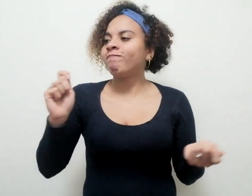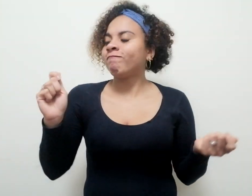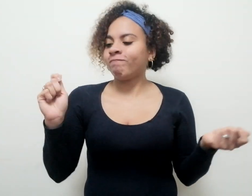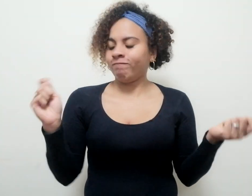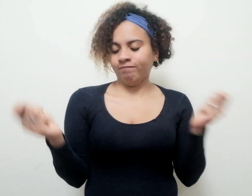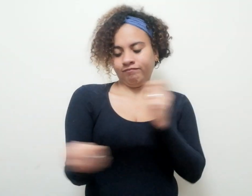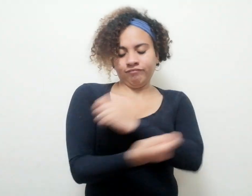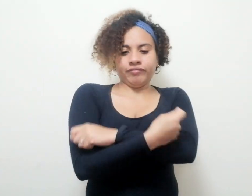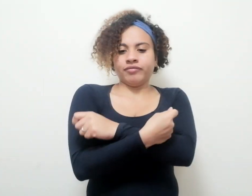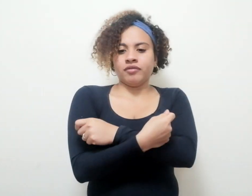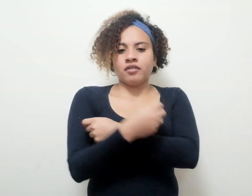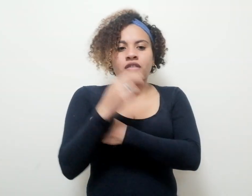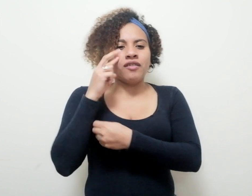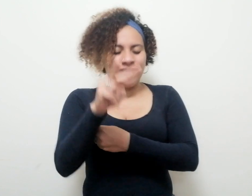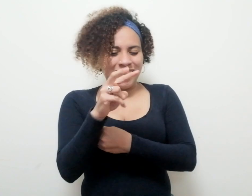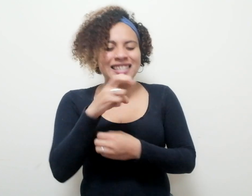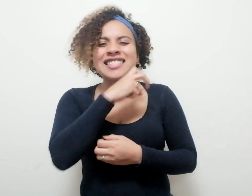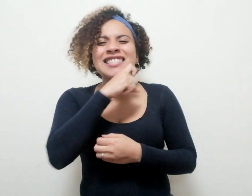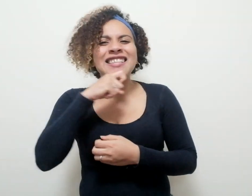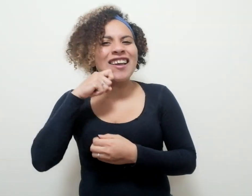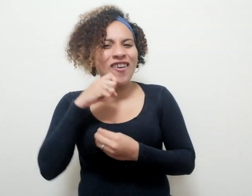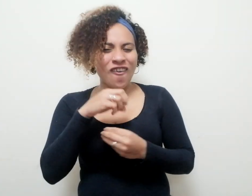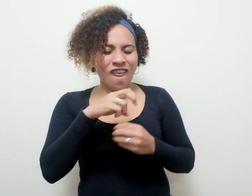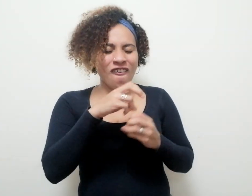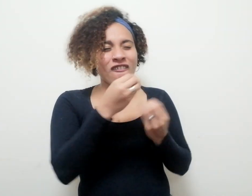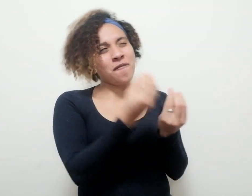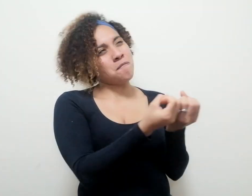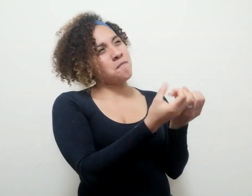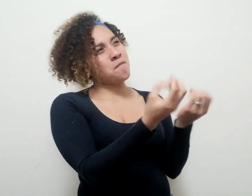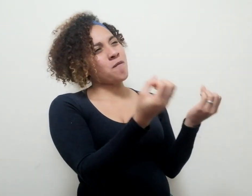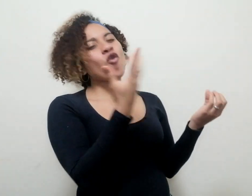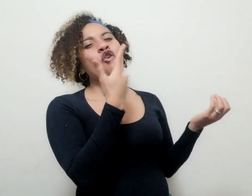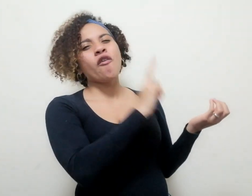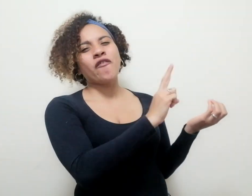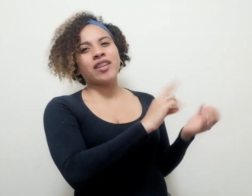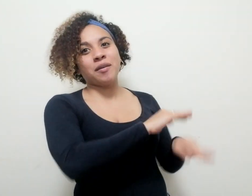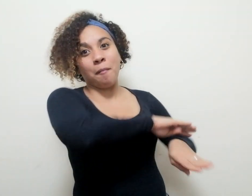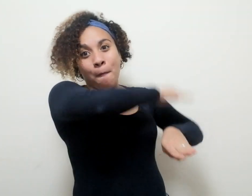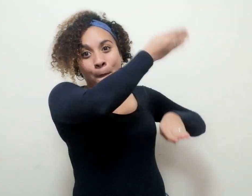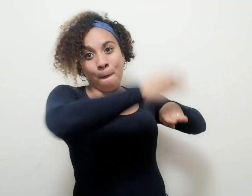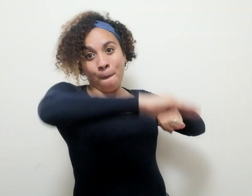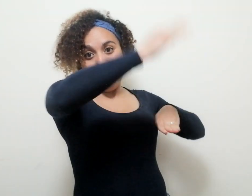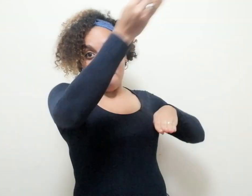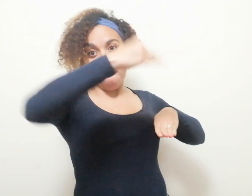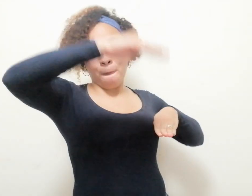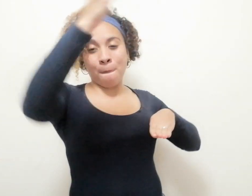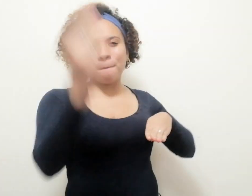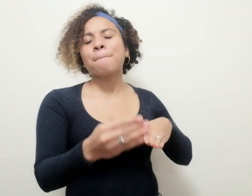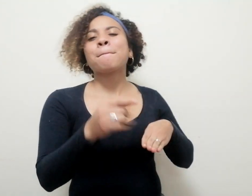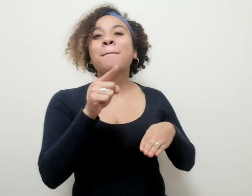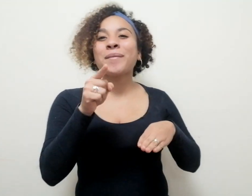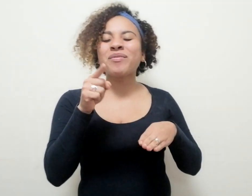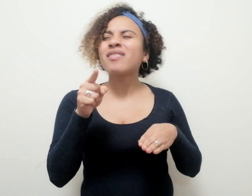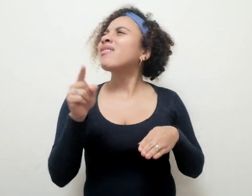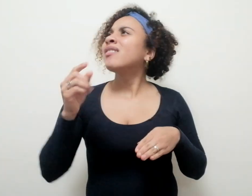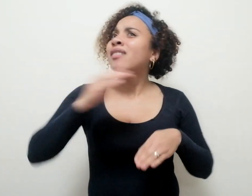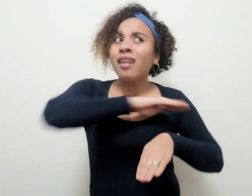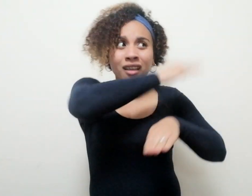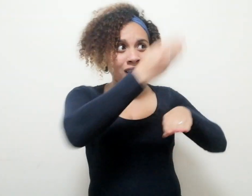o un vivo al cerco verde de las altas montañas que le crecen al oriente. C. el paisaje no es ya el de mi